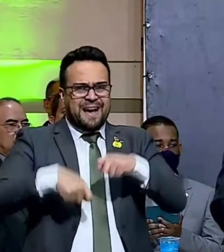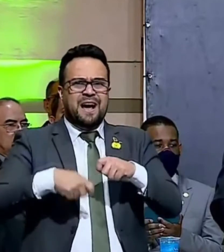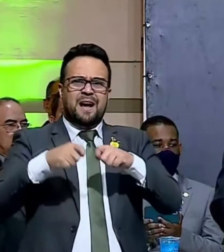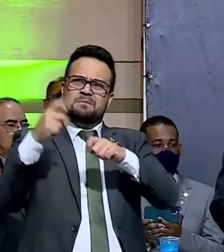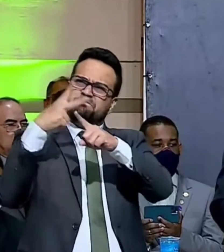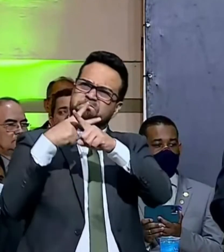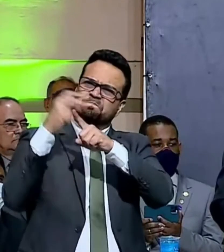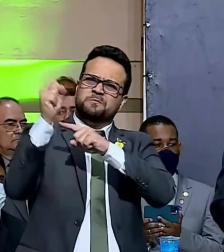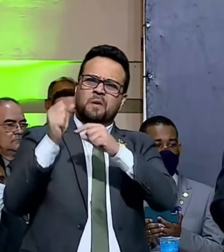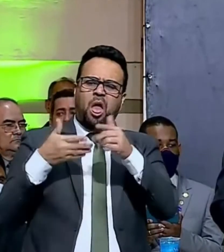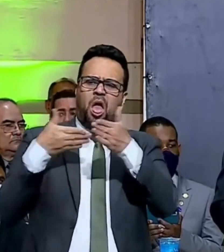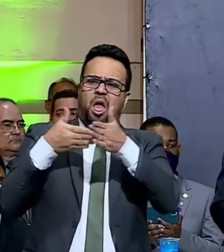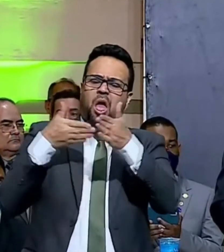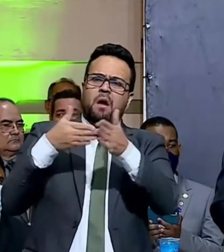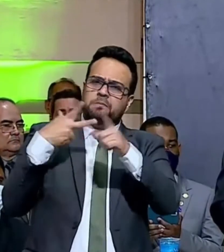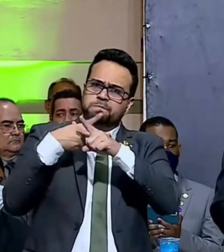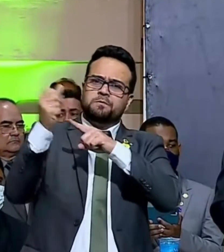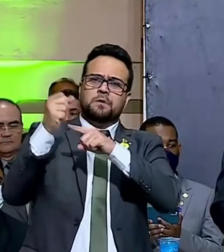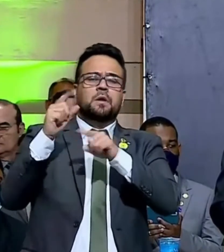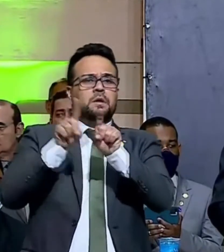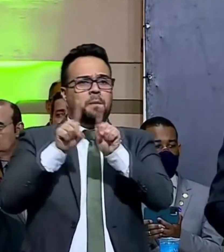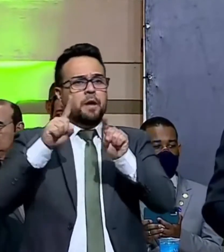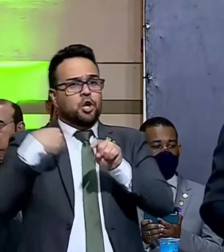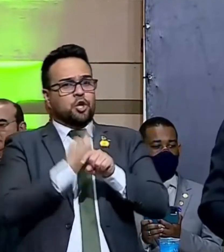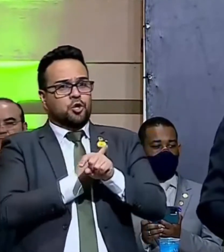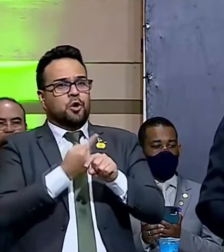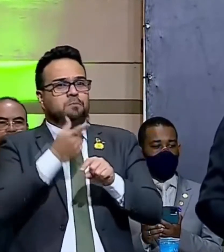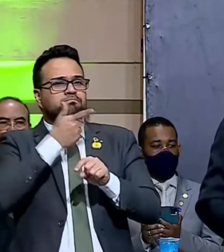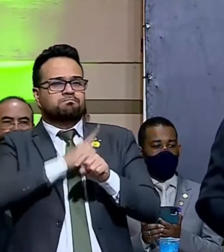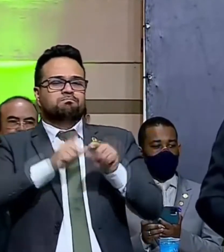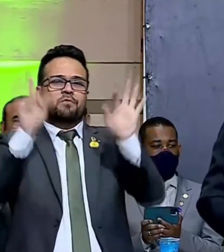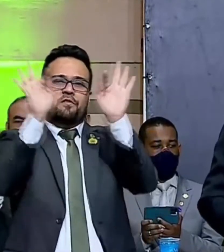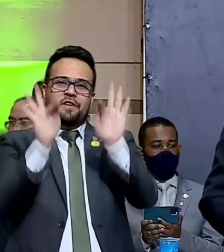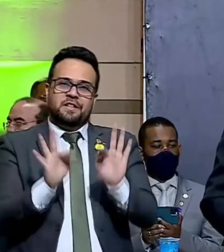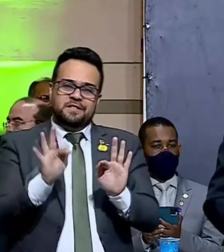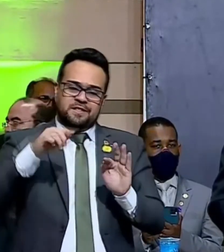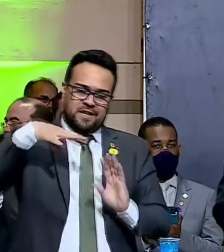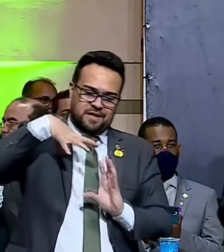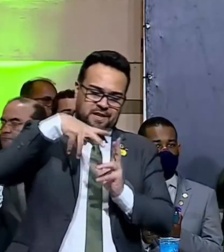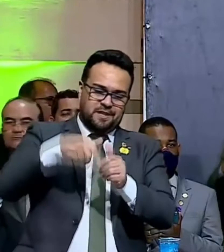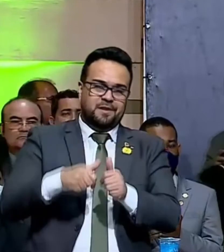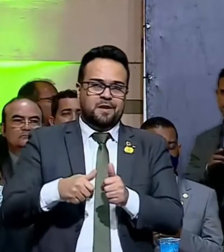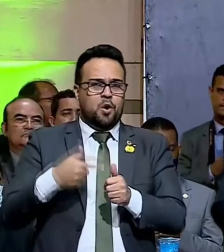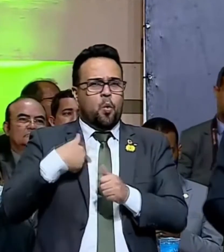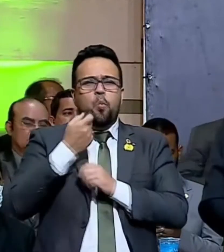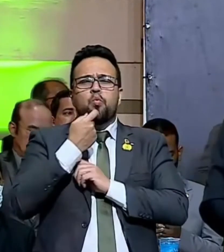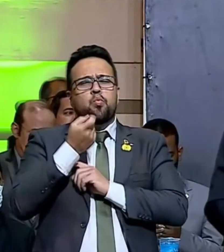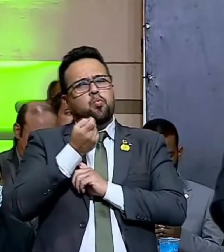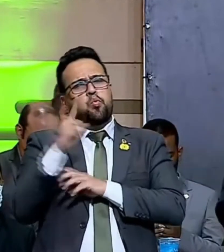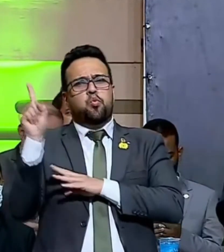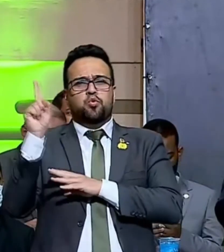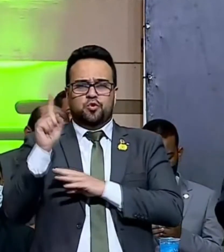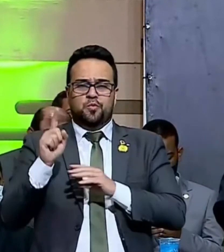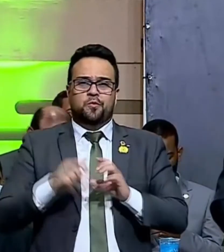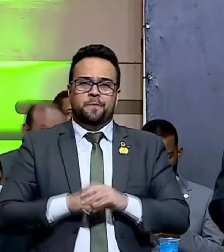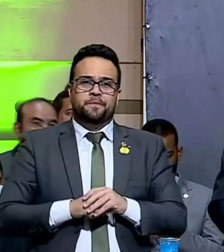Com eles, nós buscaremos a felicidade aqui na Terra. e termino